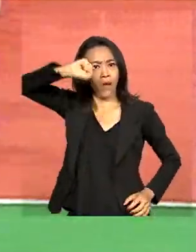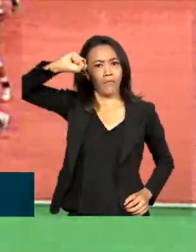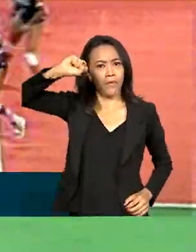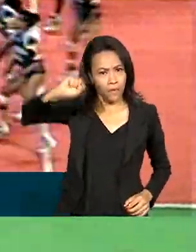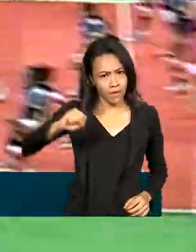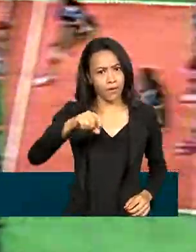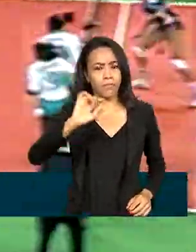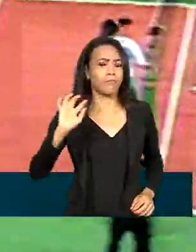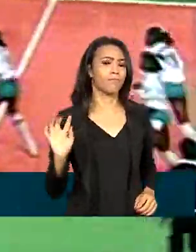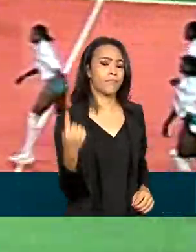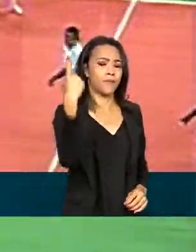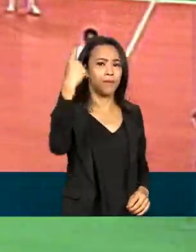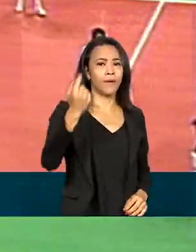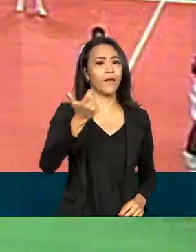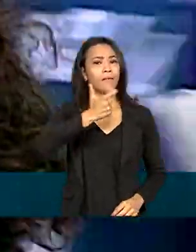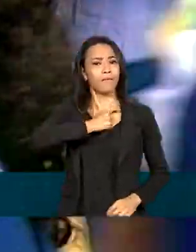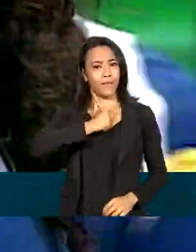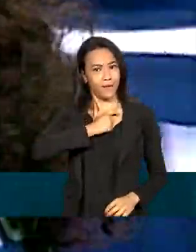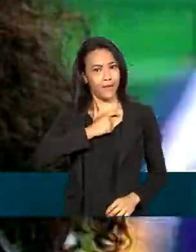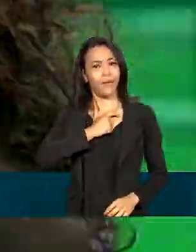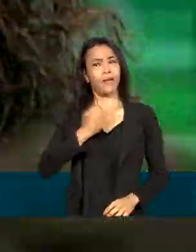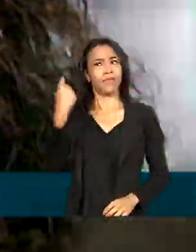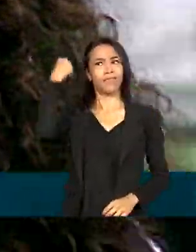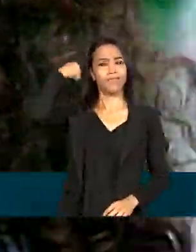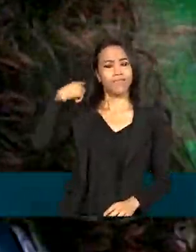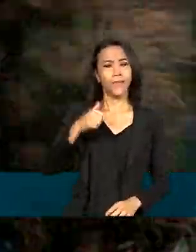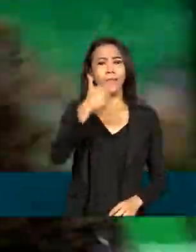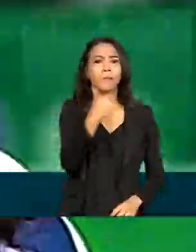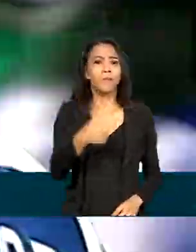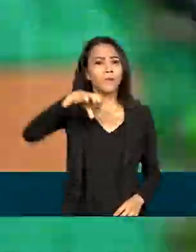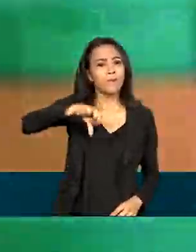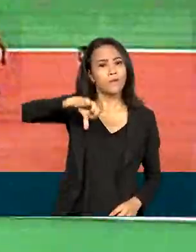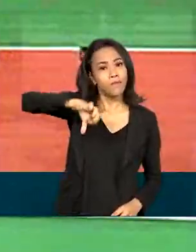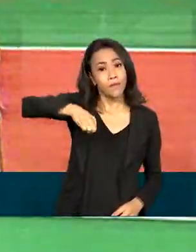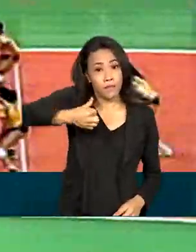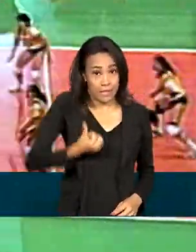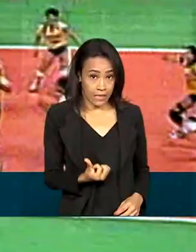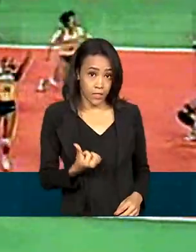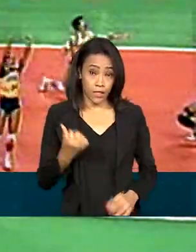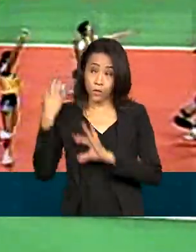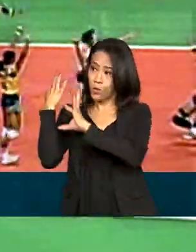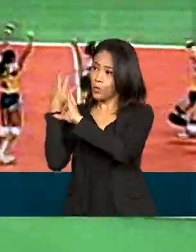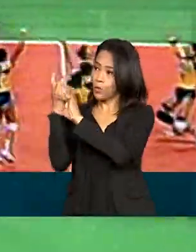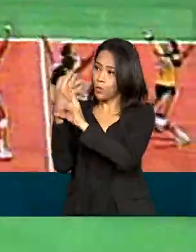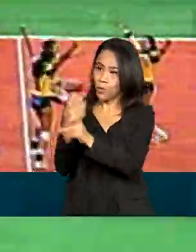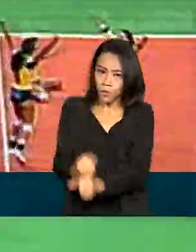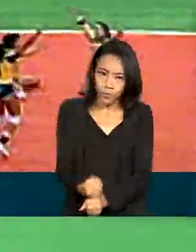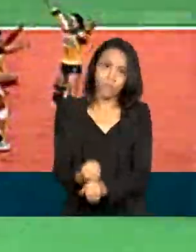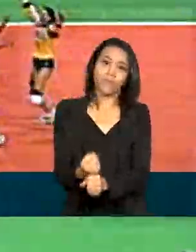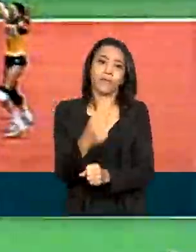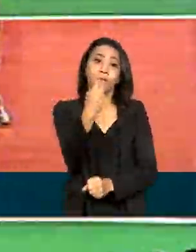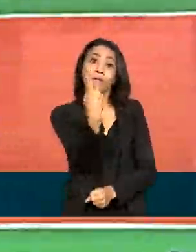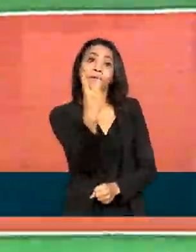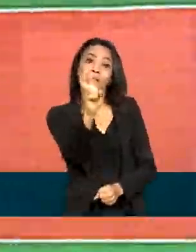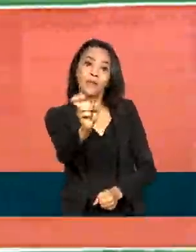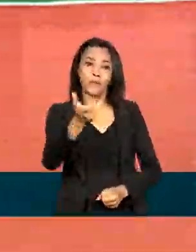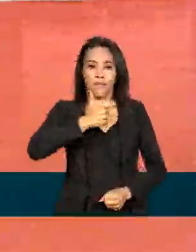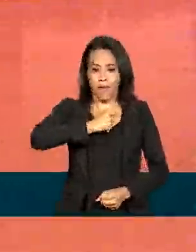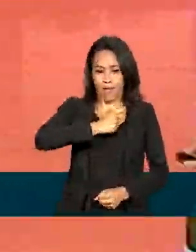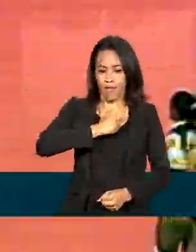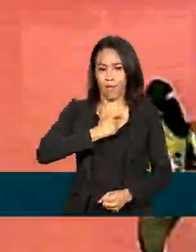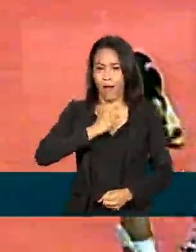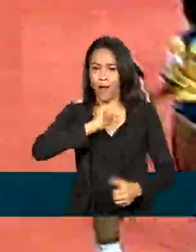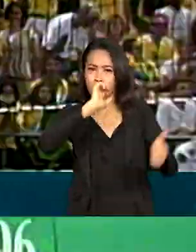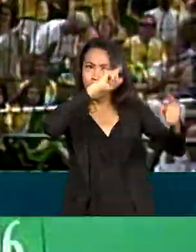conquistou a primeira medalha olímpica em 1996. Ao todo, foram 15 medalhas em competições